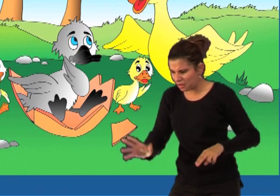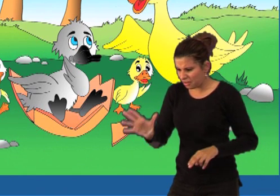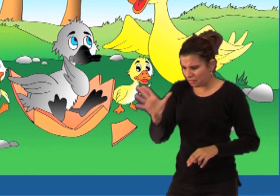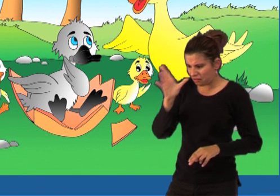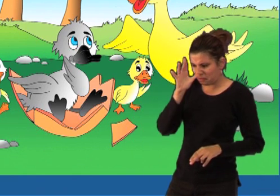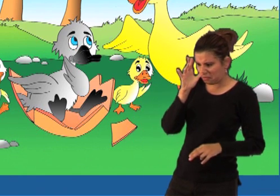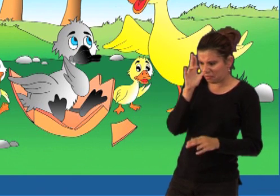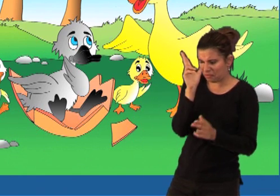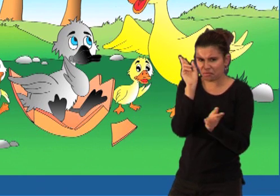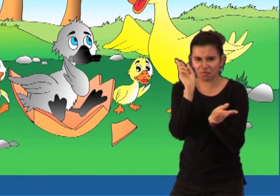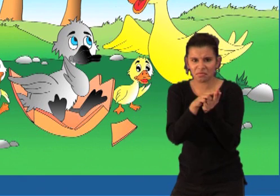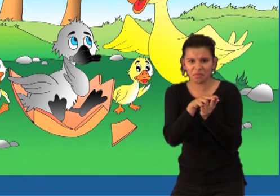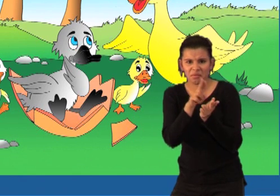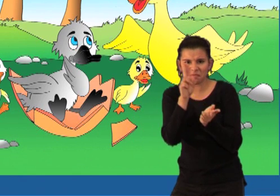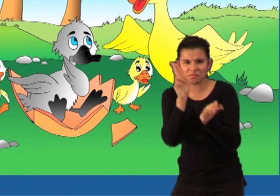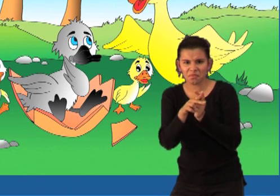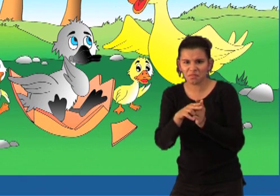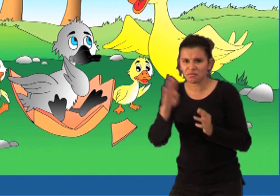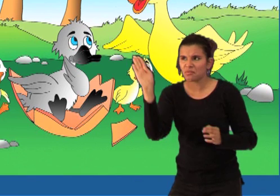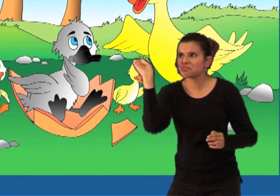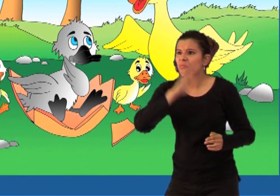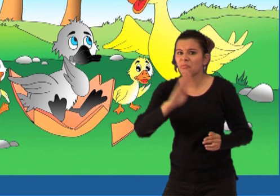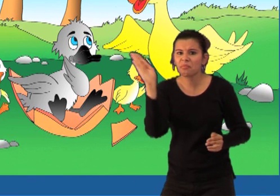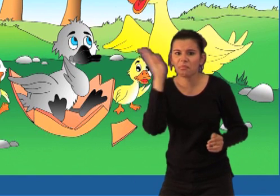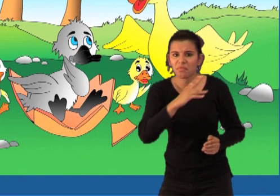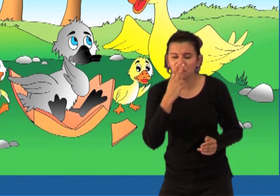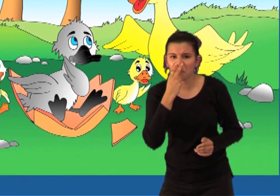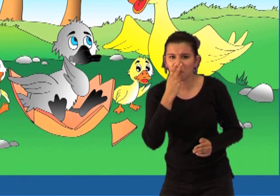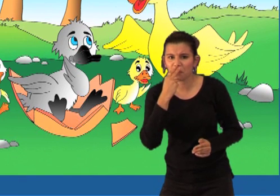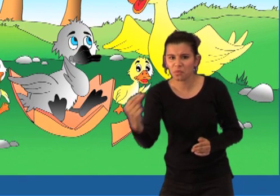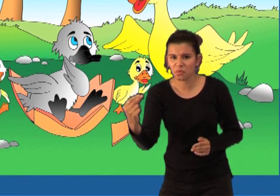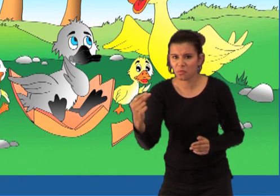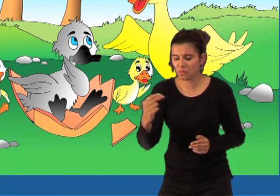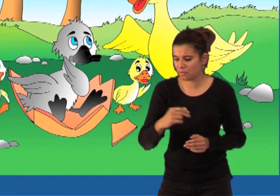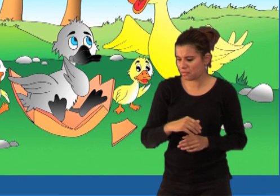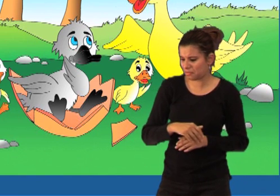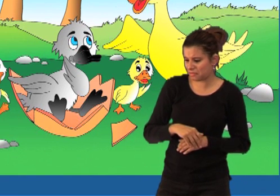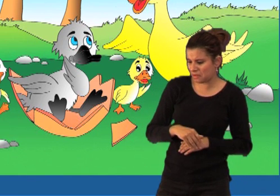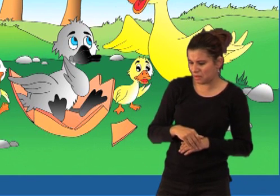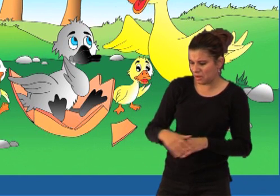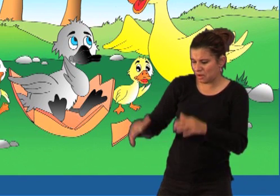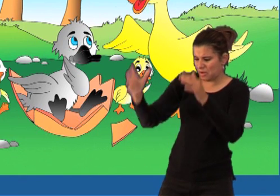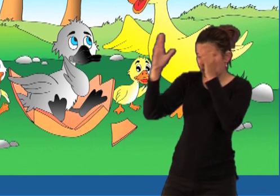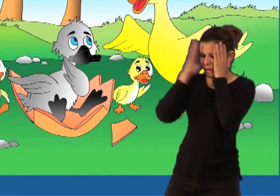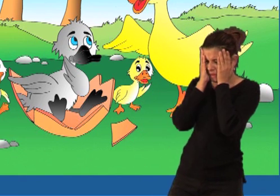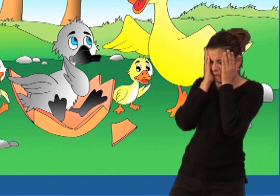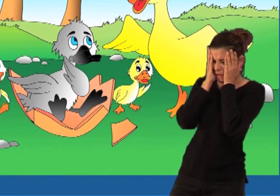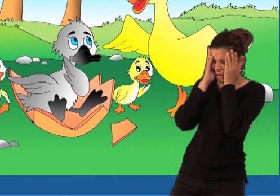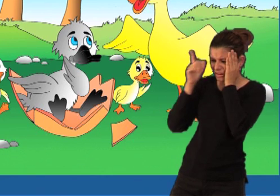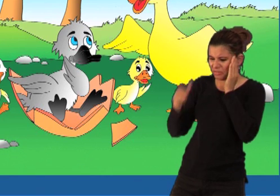Patka je iznenađeno promrmljala. Uh, što je ružan! Ali